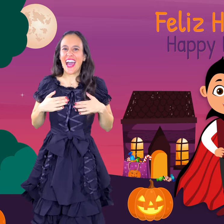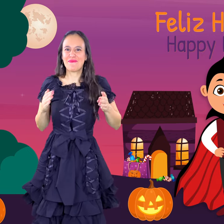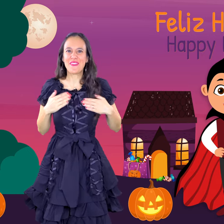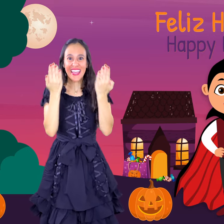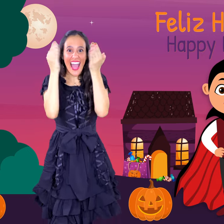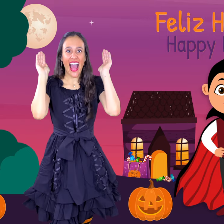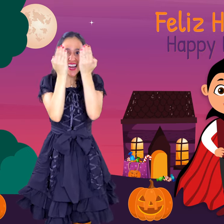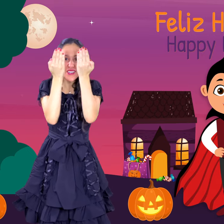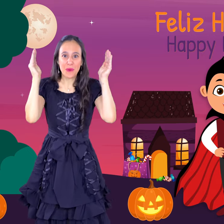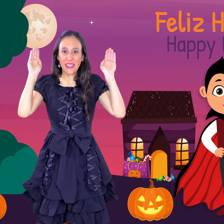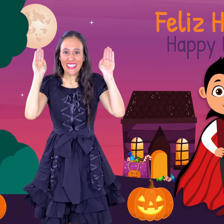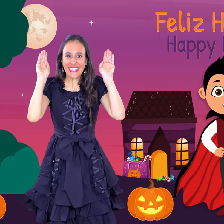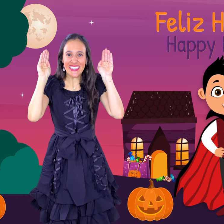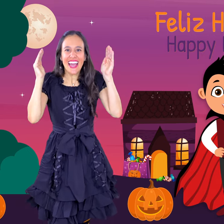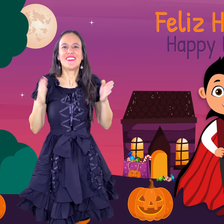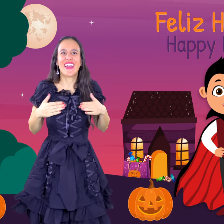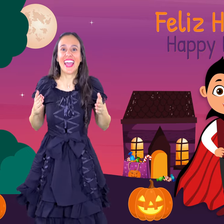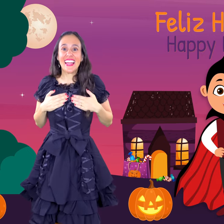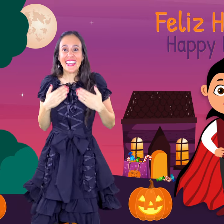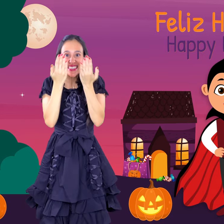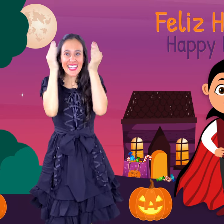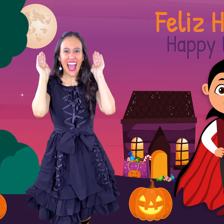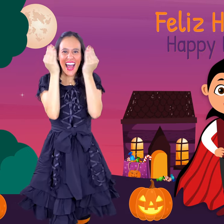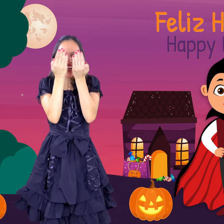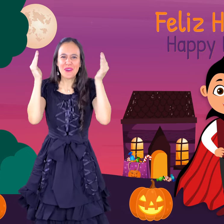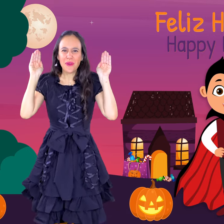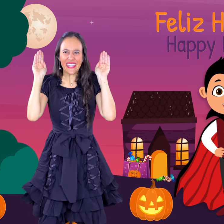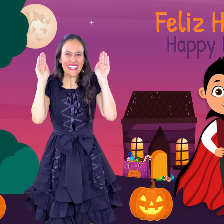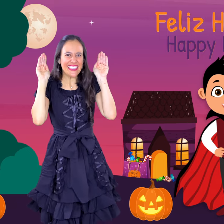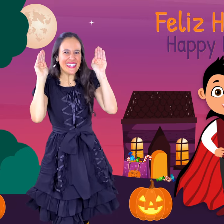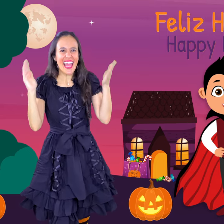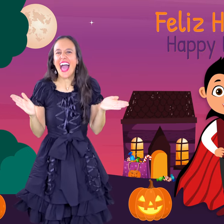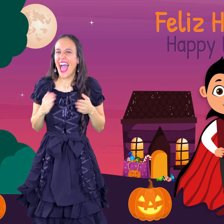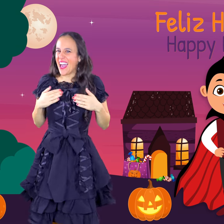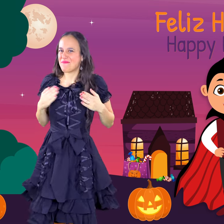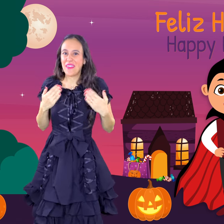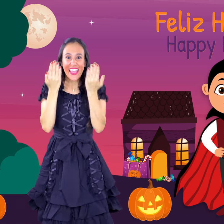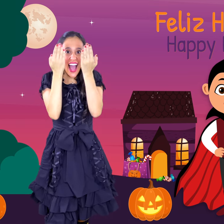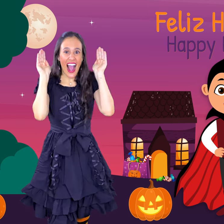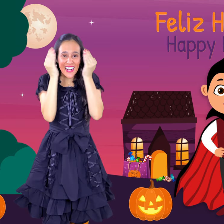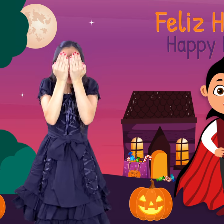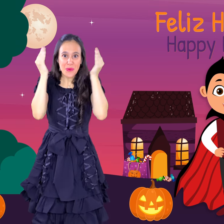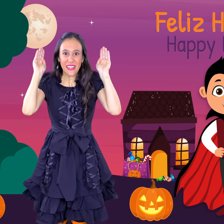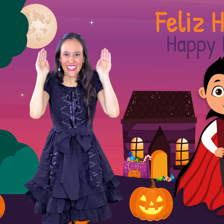happy Halloween Feliz Halloween, happy Halloween